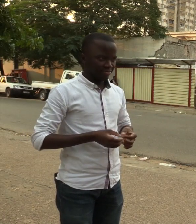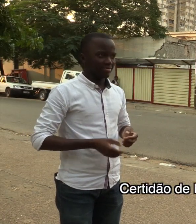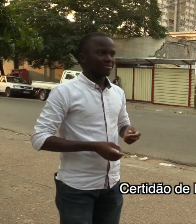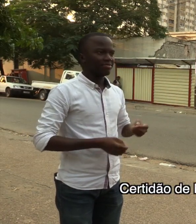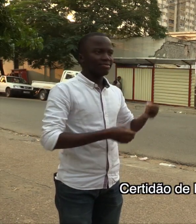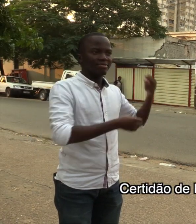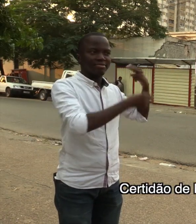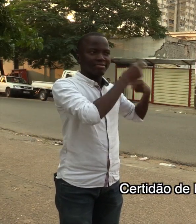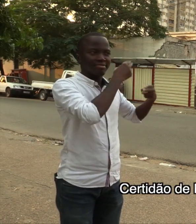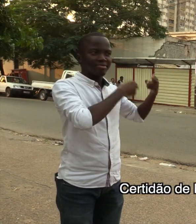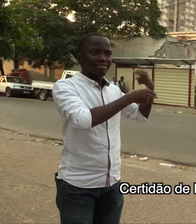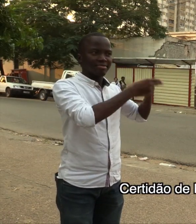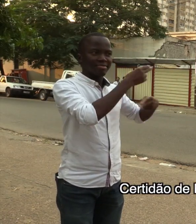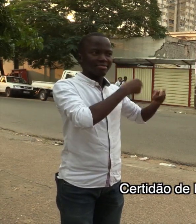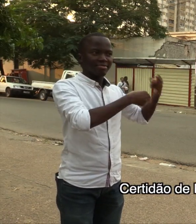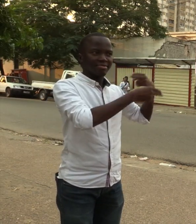certidão de narrativa completa.